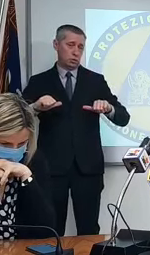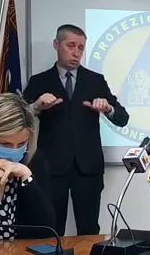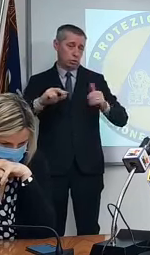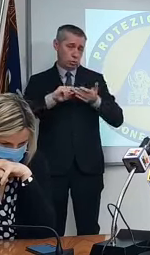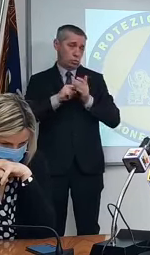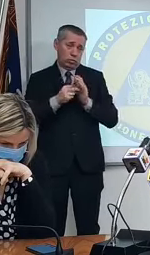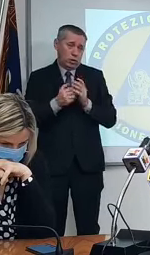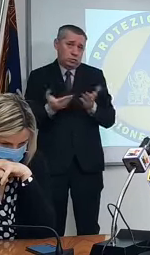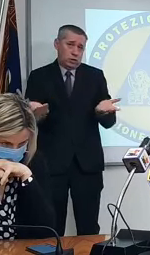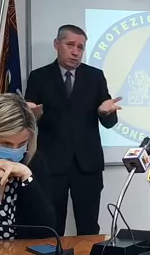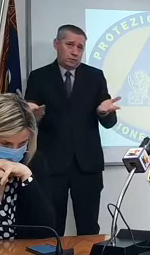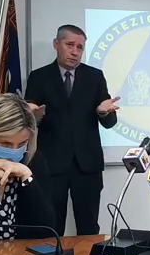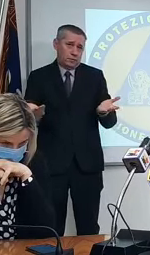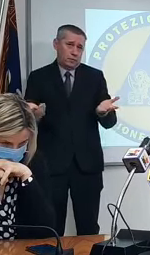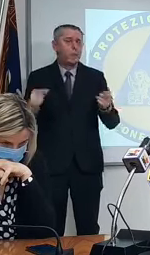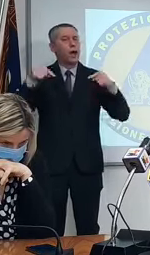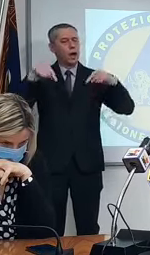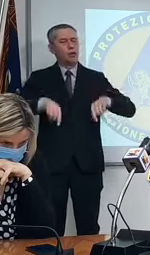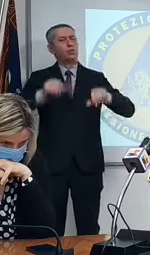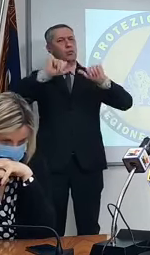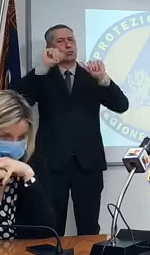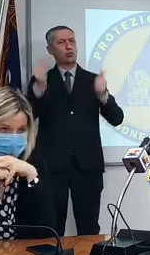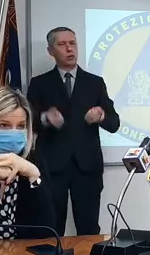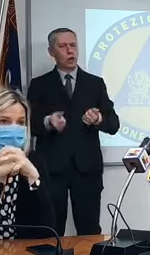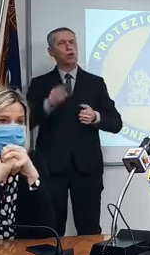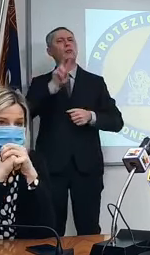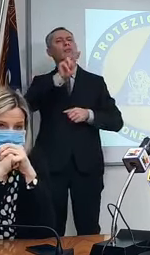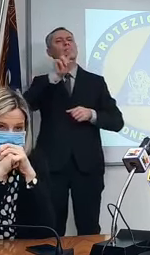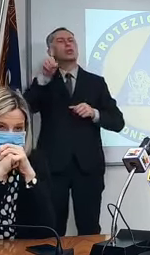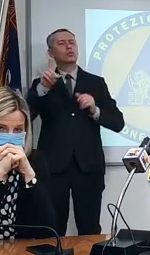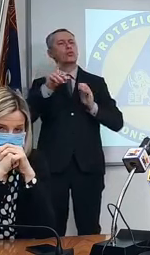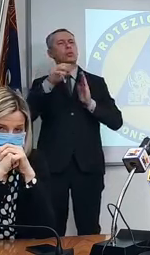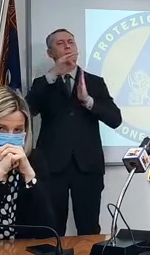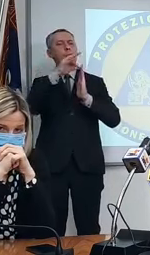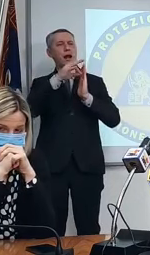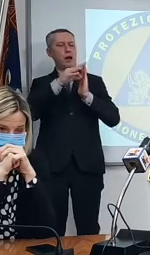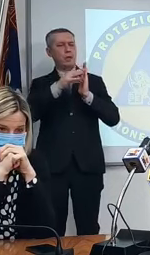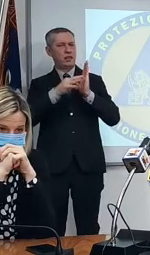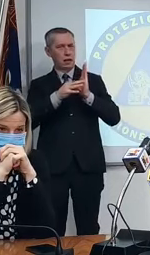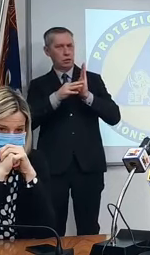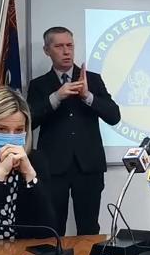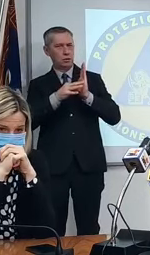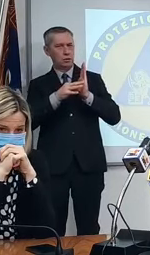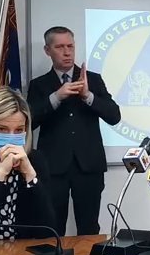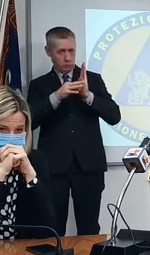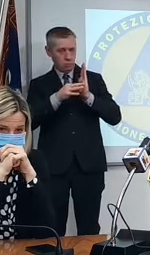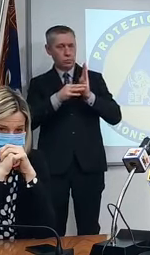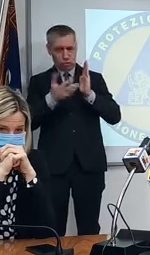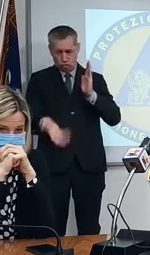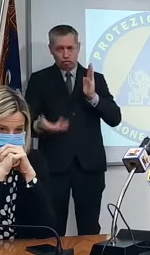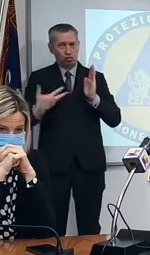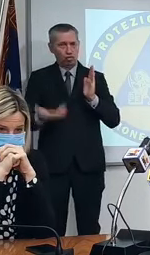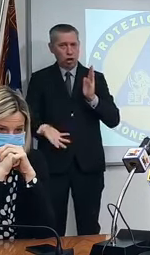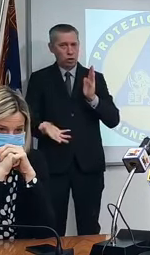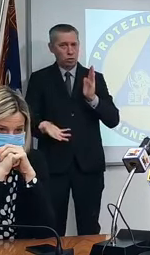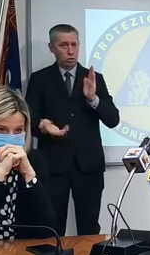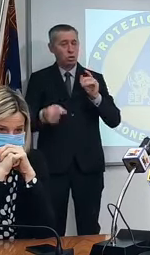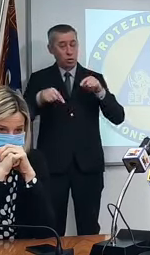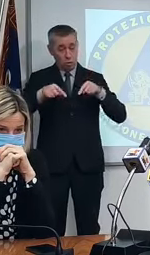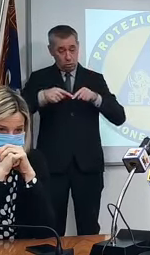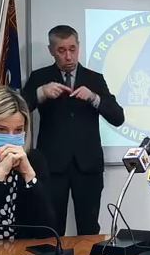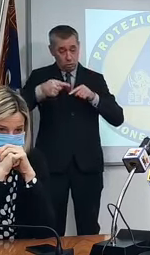premesso penso che il modello che ci valuta oggi che è quello di 21 parametri diventi giorno dopo giorno sempre più